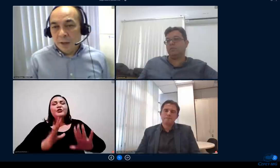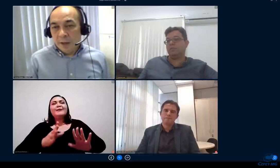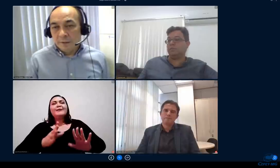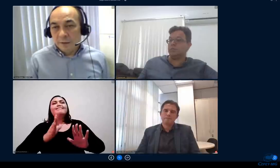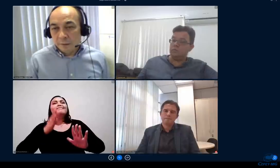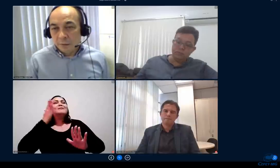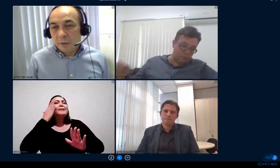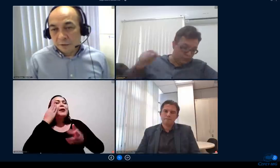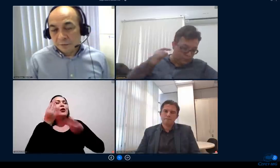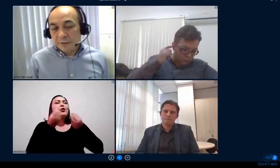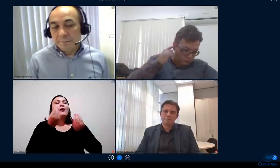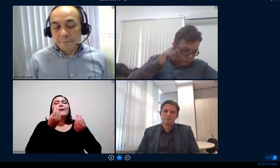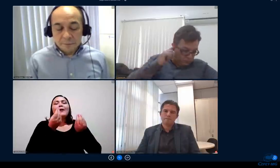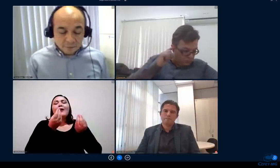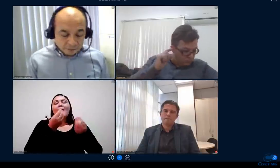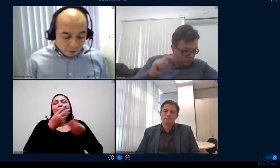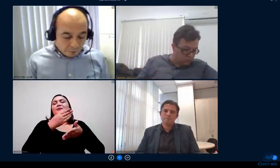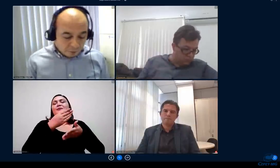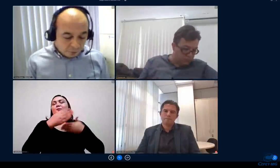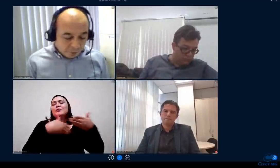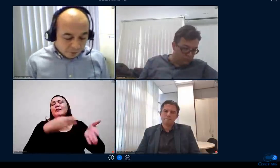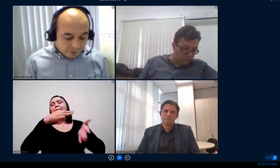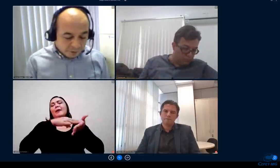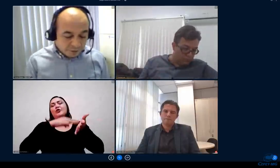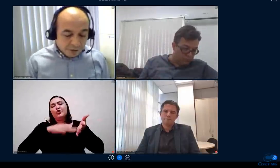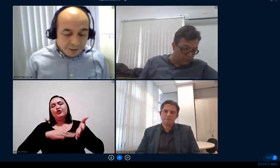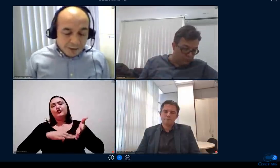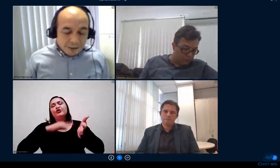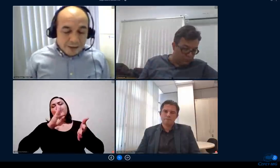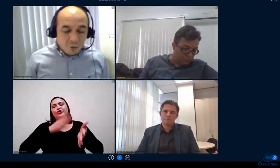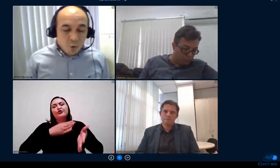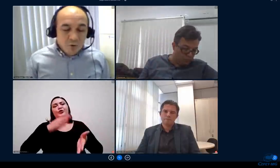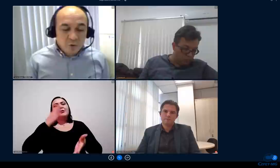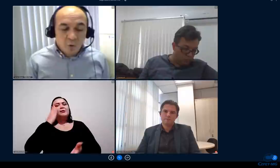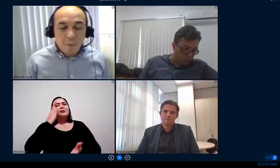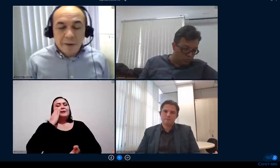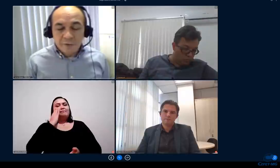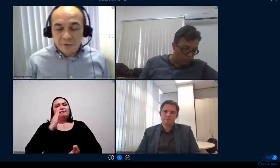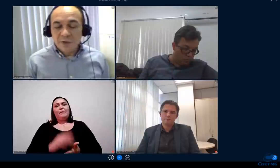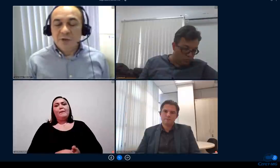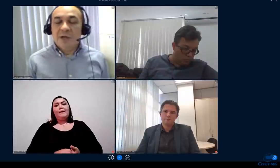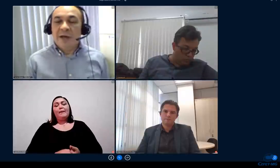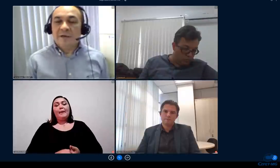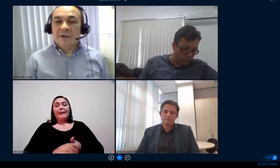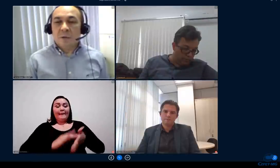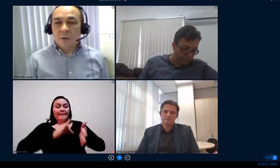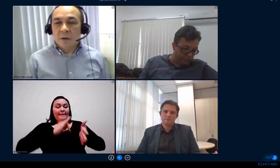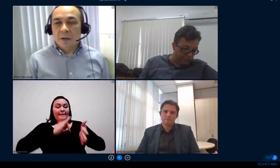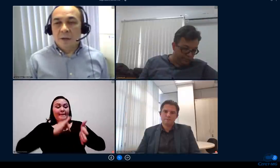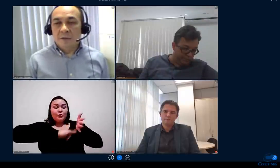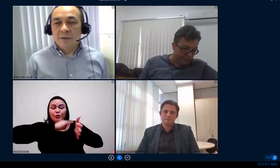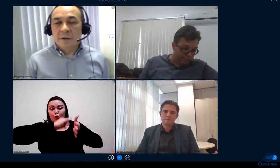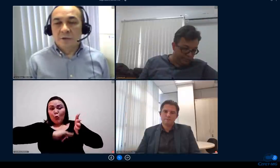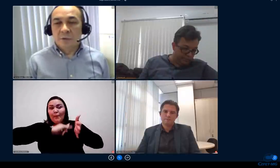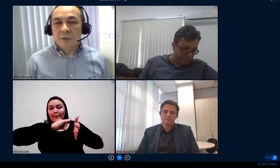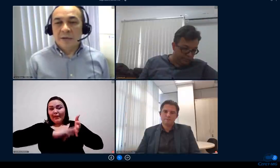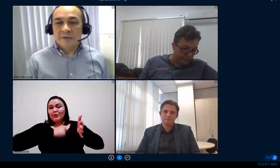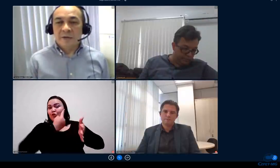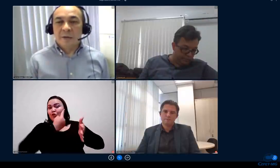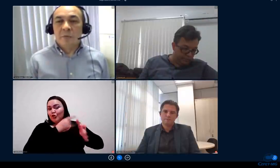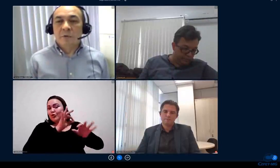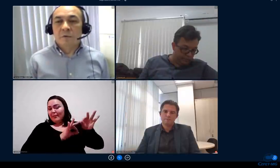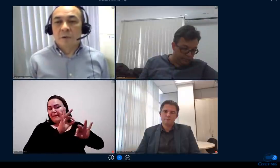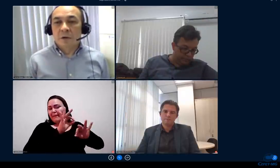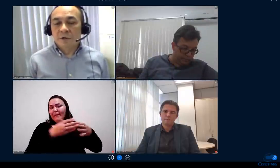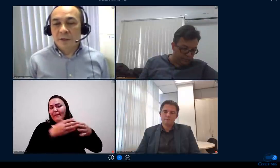tecnológico é um ponto importante nos documentos que a gente reza agora Sérgio e